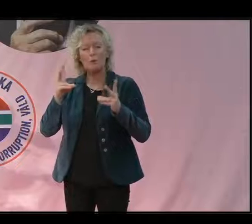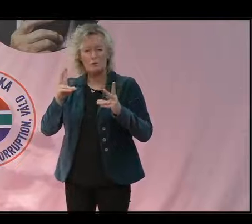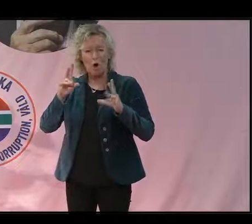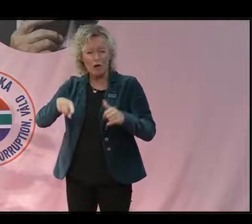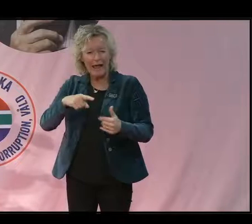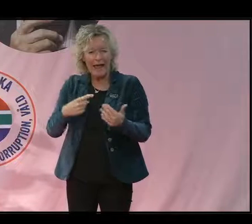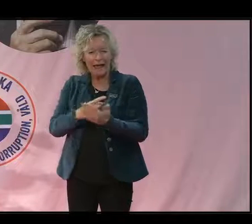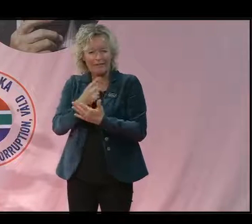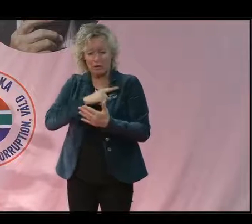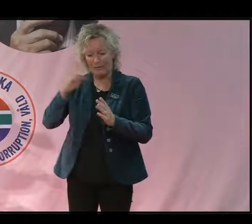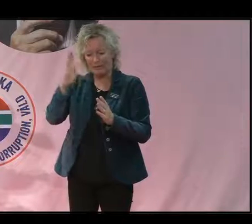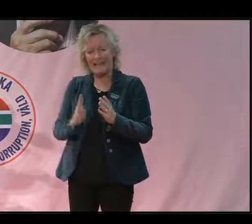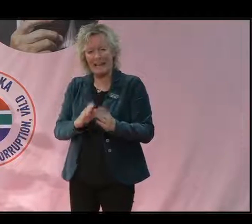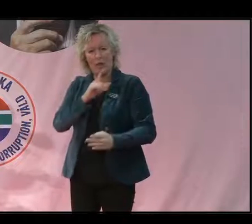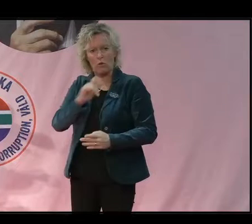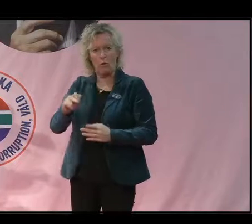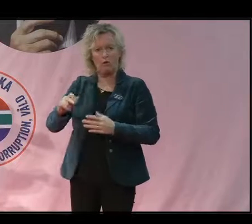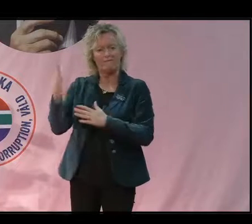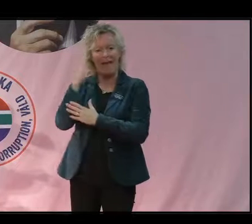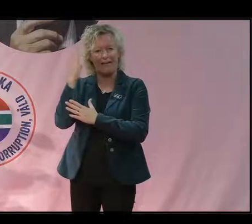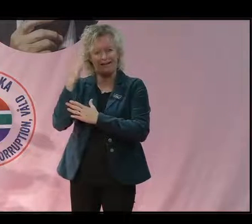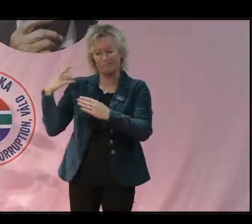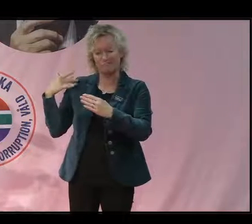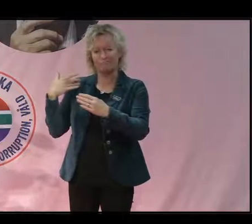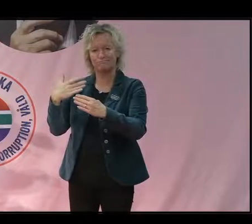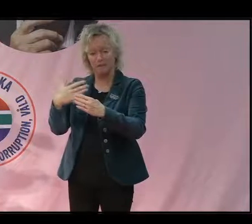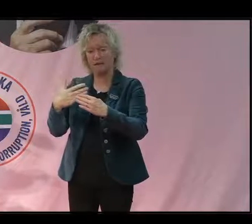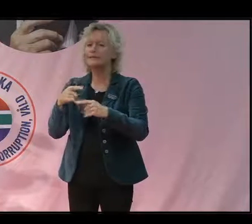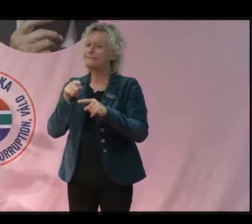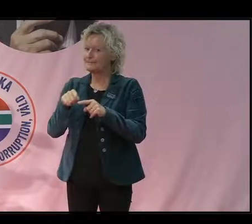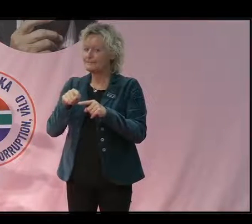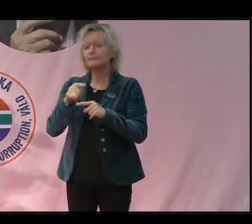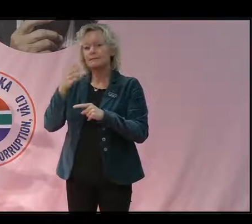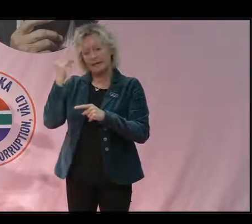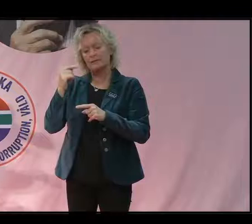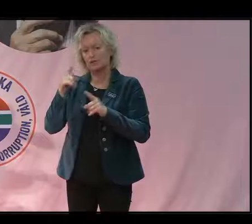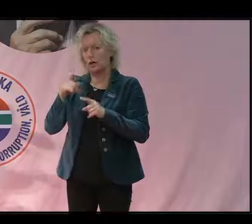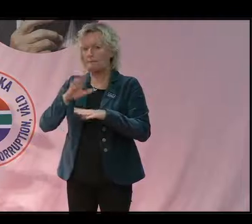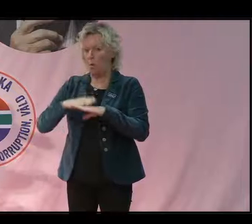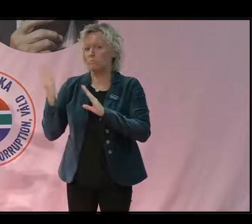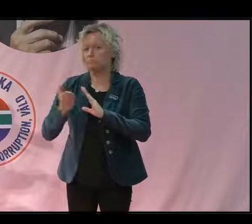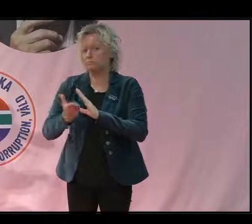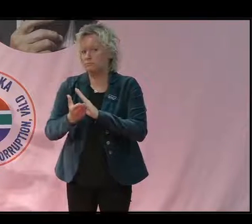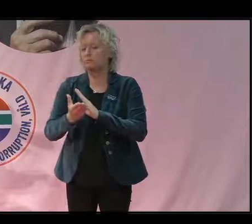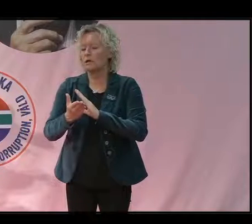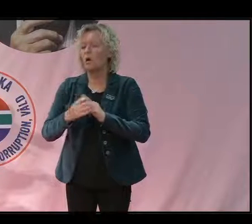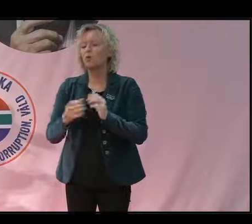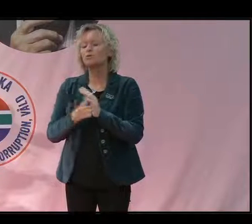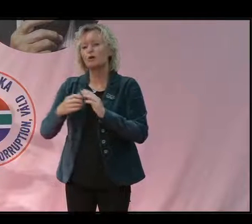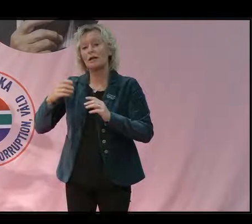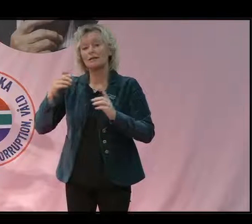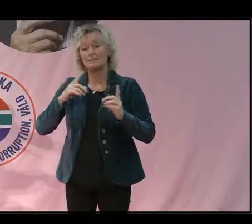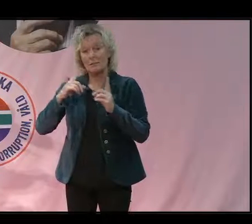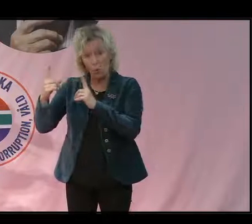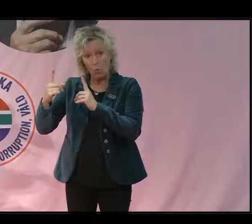i stora delar av Brasilien under senare år kan delvis kopplas till avskogningen för att den skogen bidrar till att